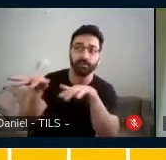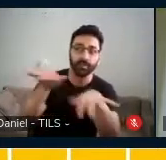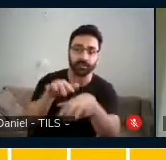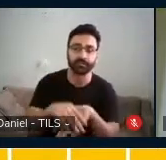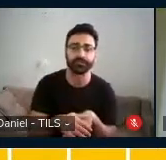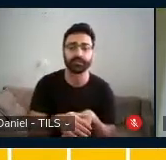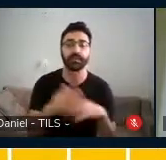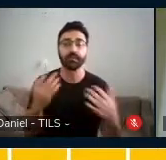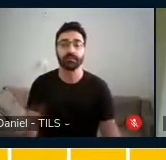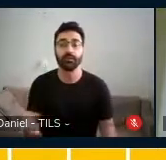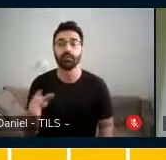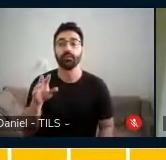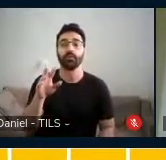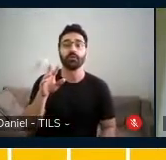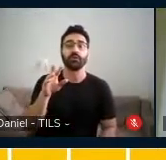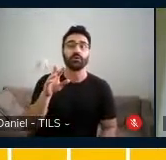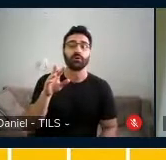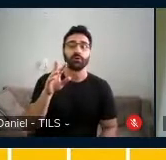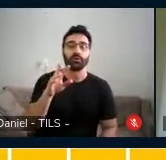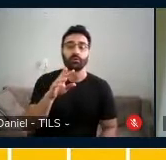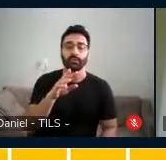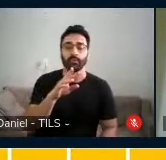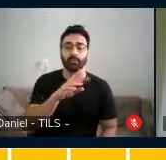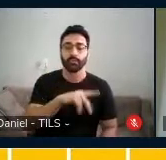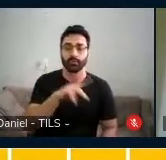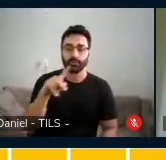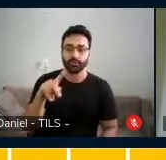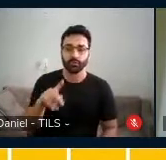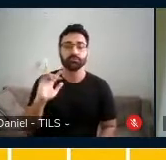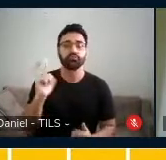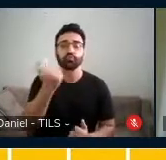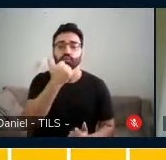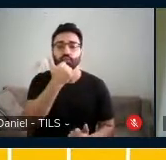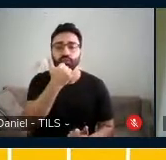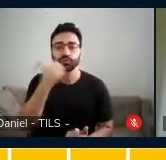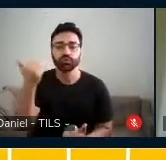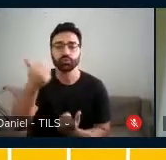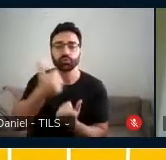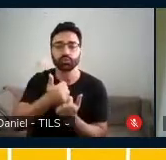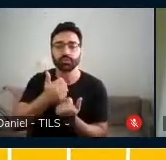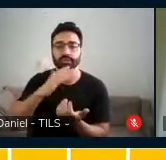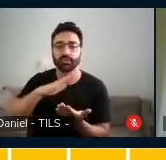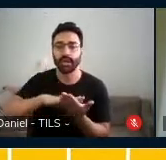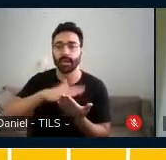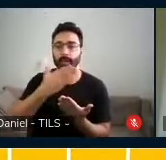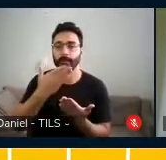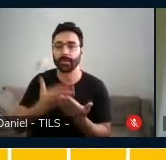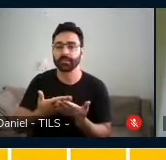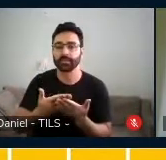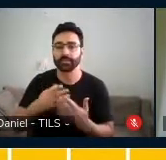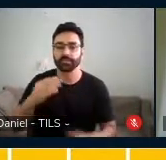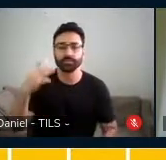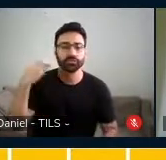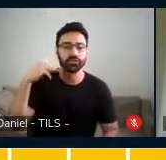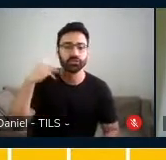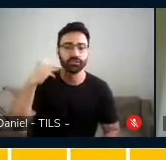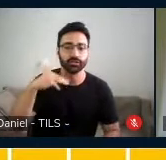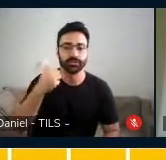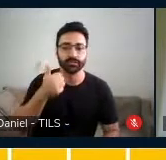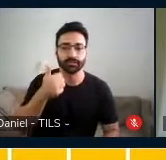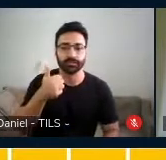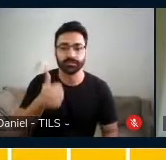a professora, ela passou o vídeo na sala de aula, ela colocou o link para que os